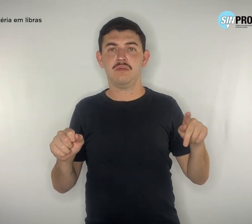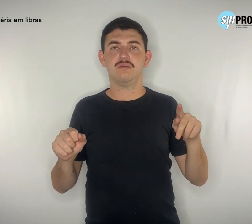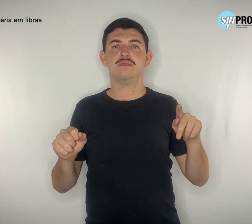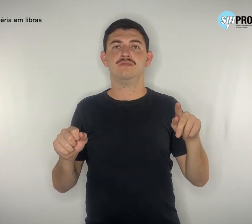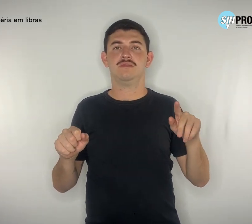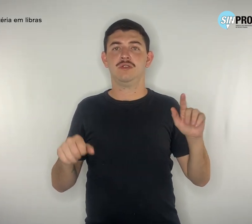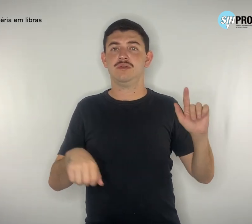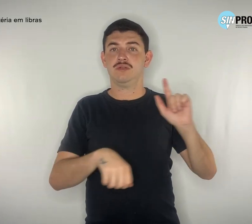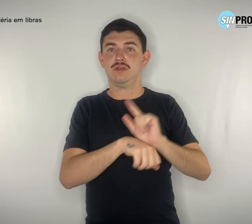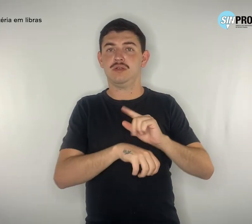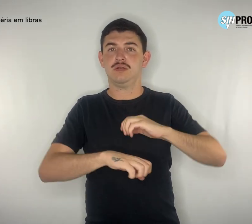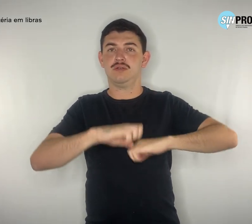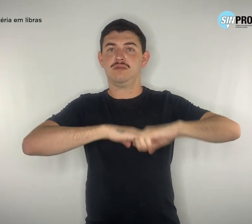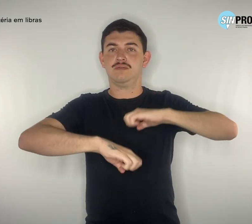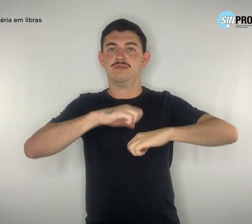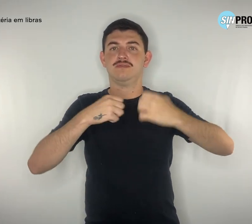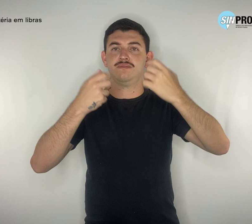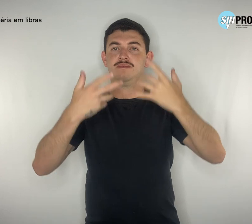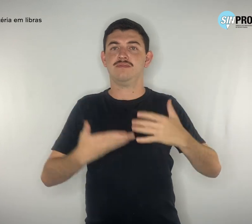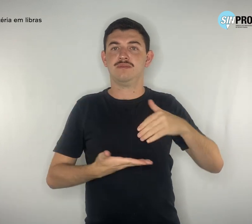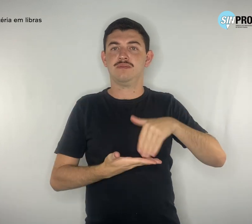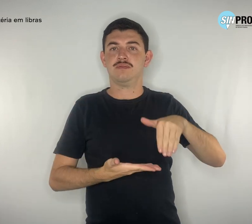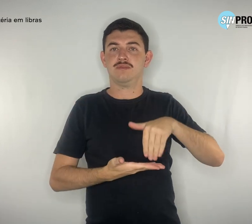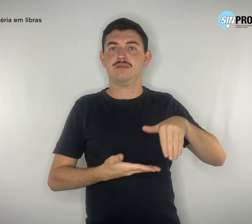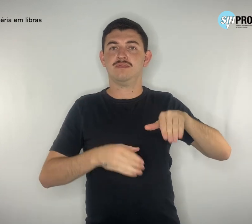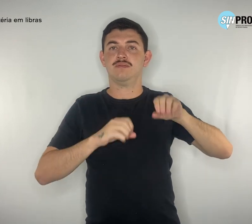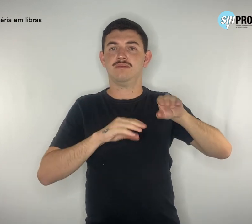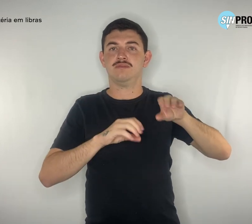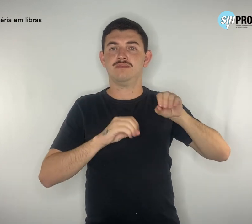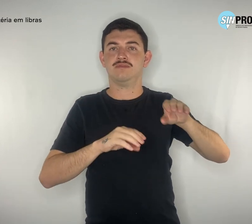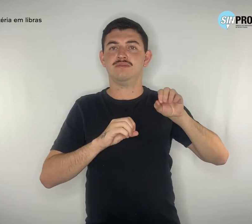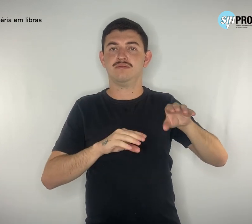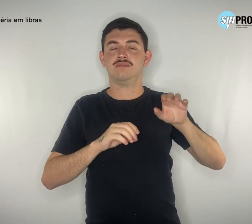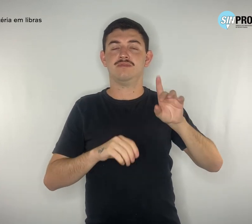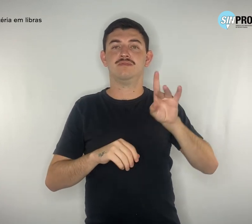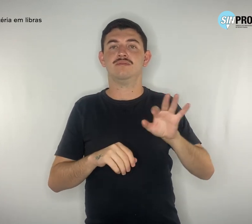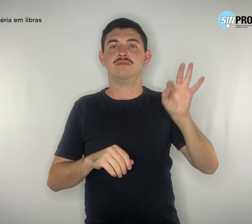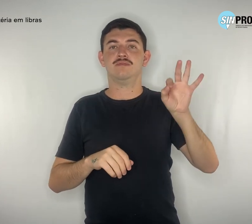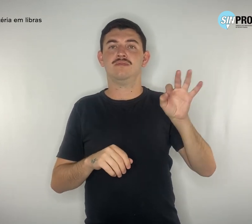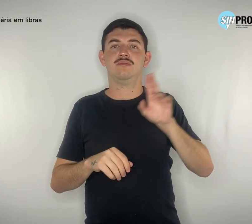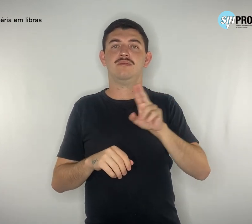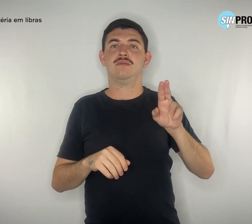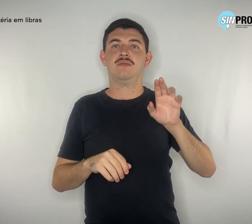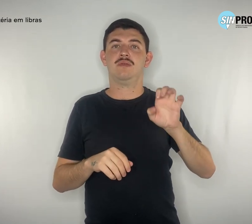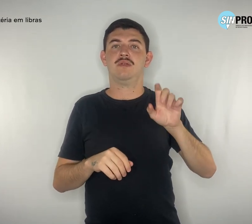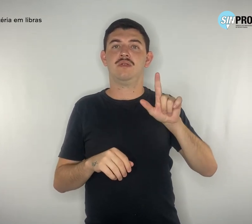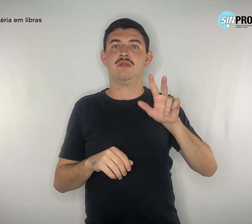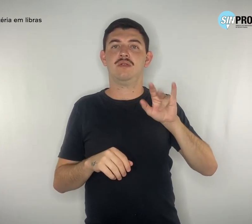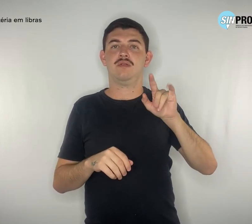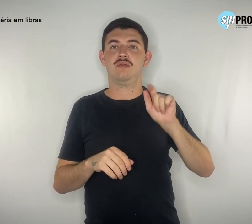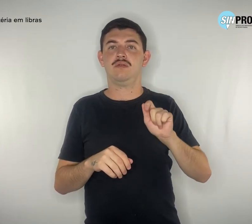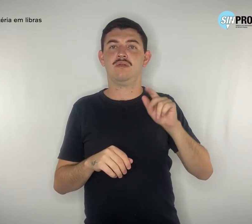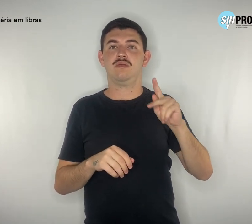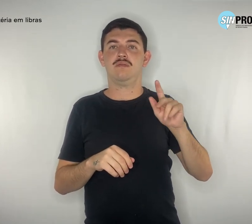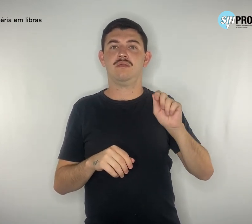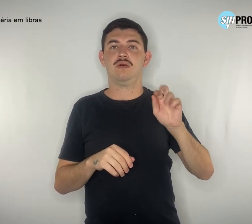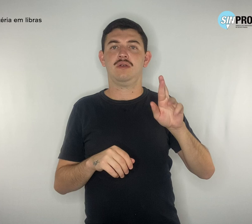secretária de Educação do Distrito Federal, Elvia Paranaguá, também saiu da EAP para